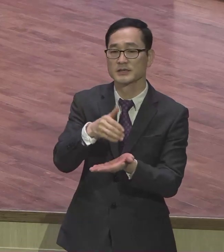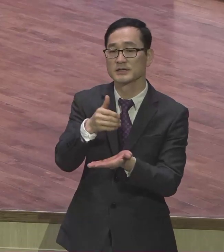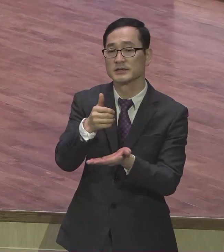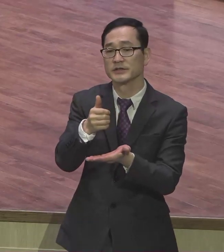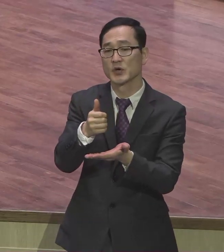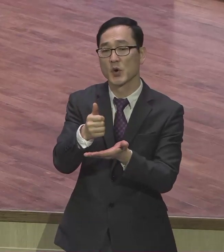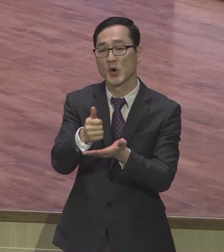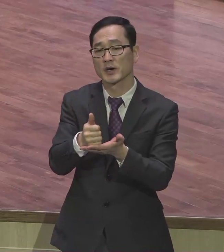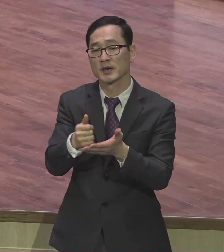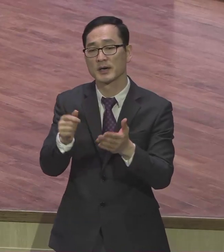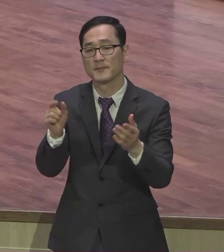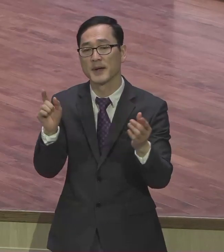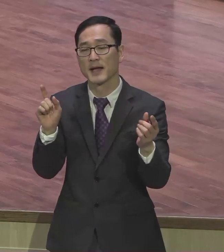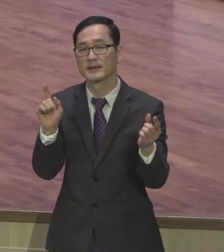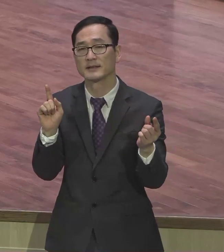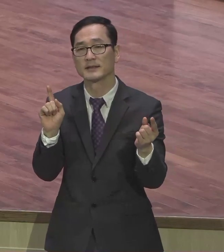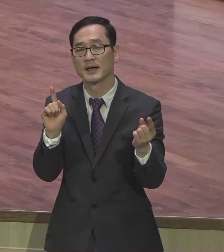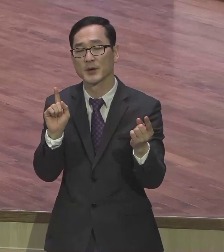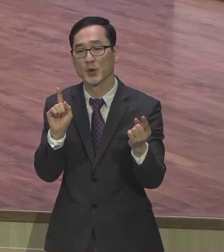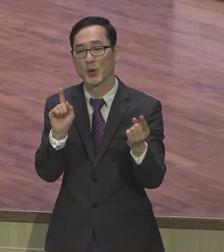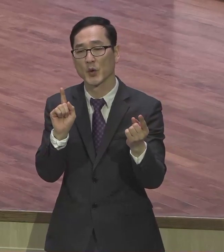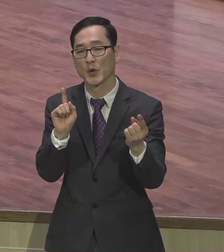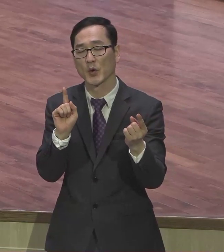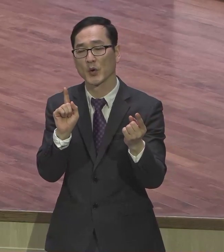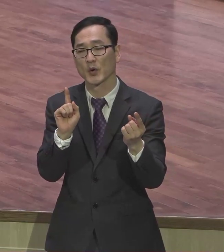그리스도의 만나고